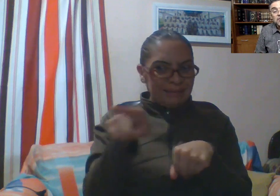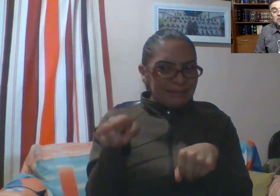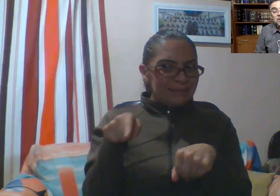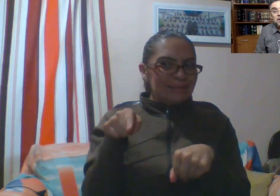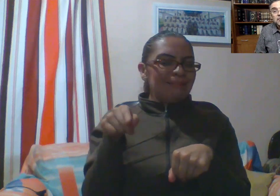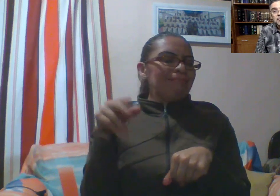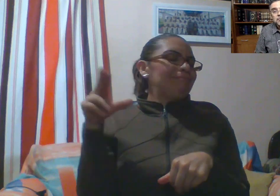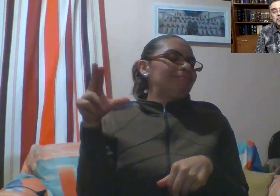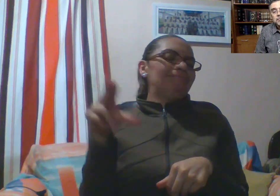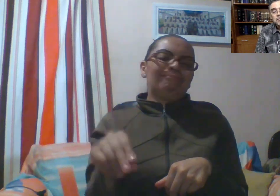sociedad.